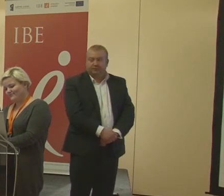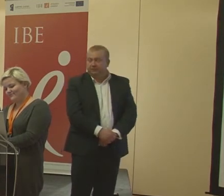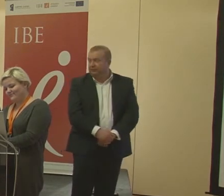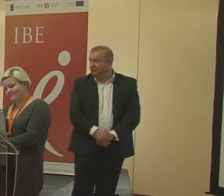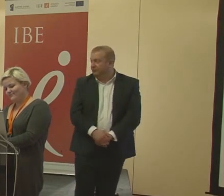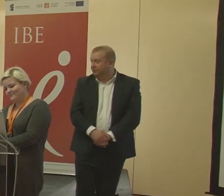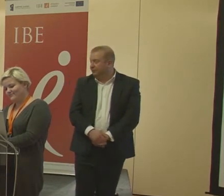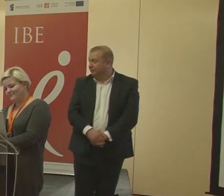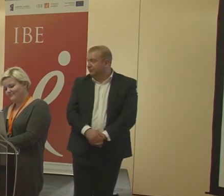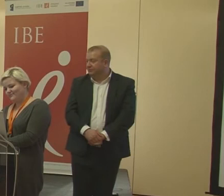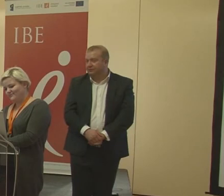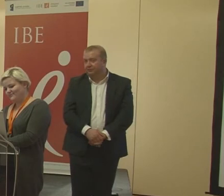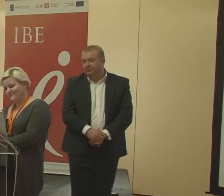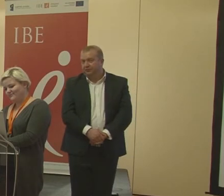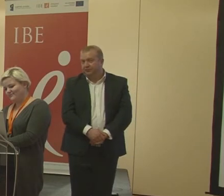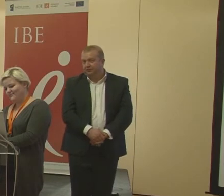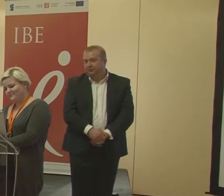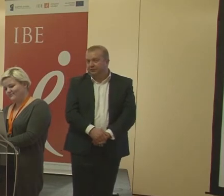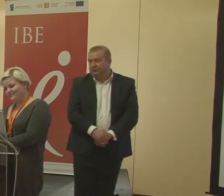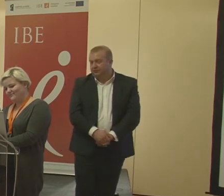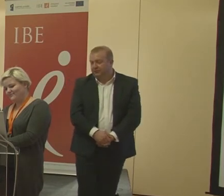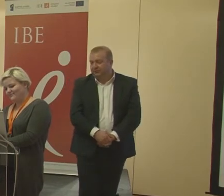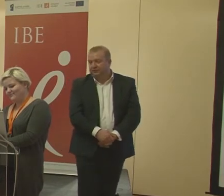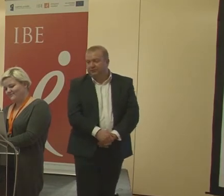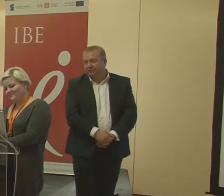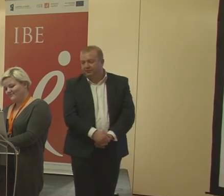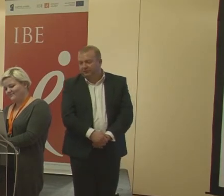No i jest, jakiś nosek wyszedł. Brawo, Tansusy.